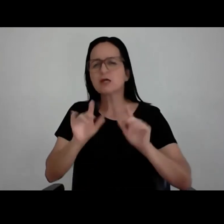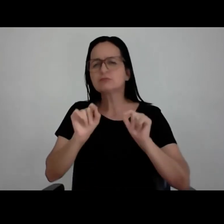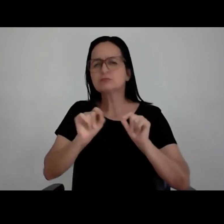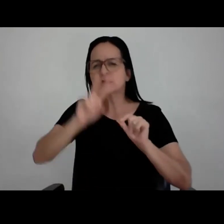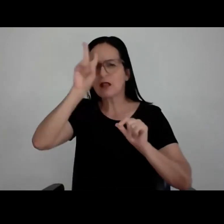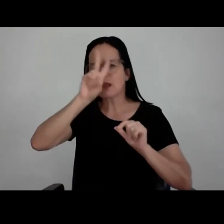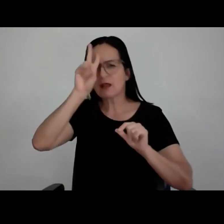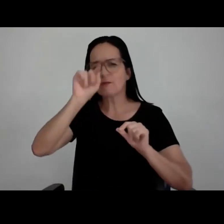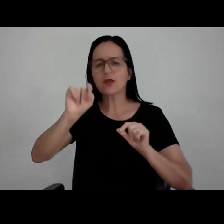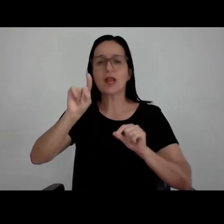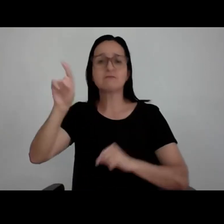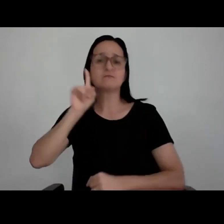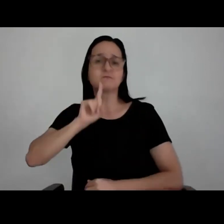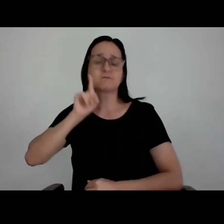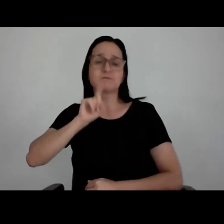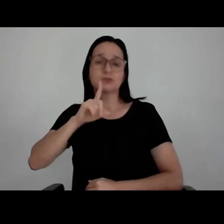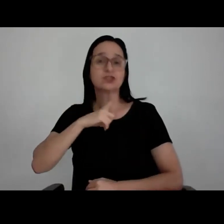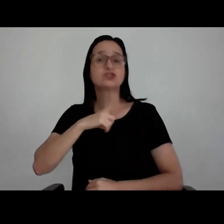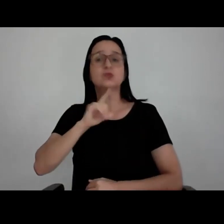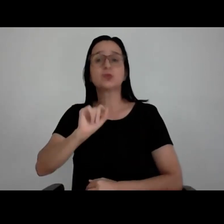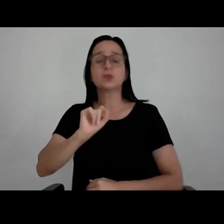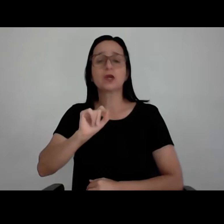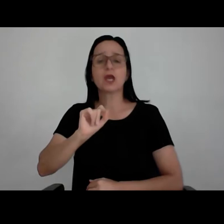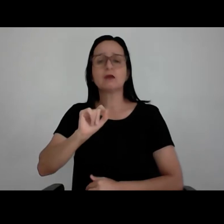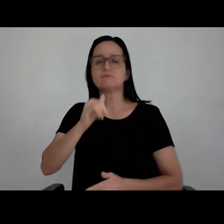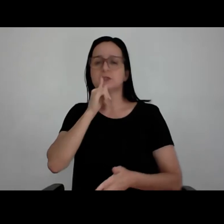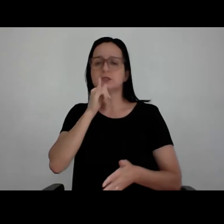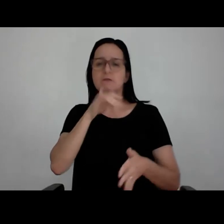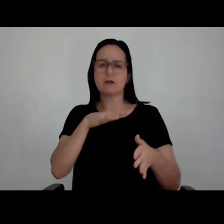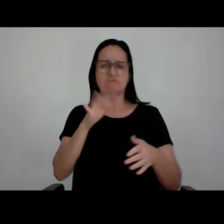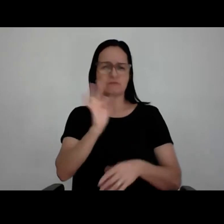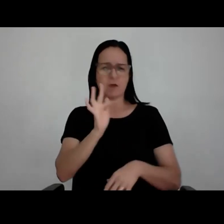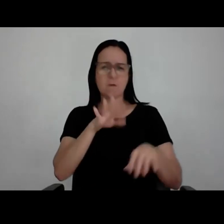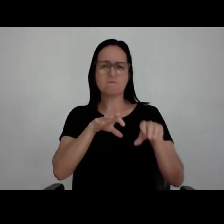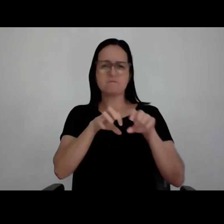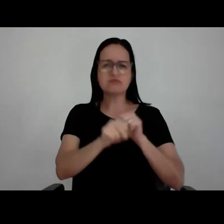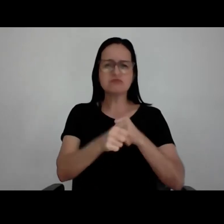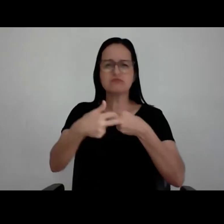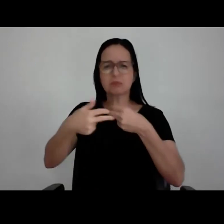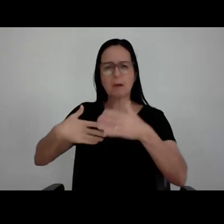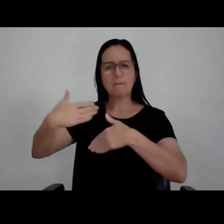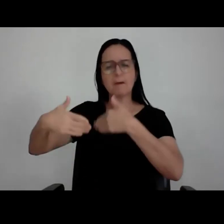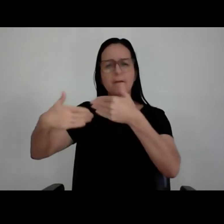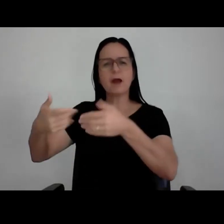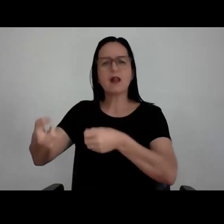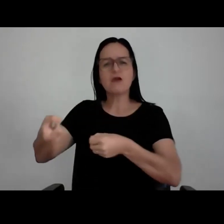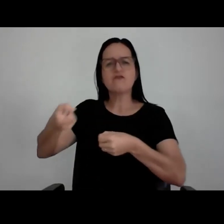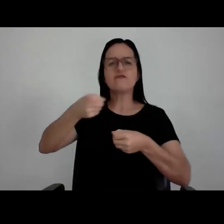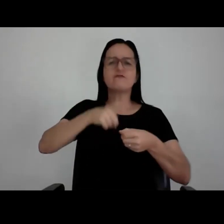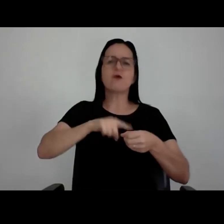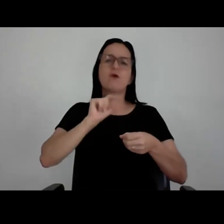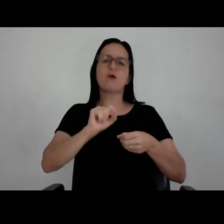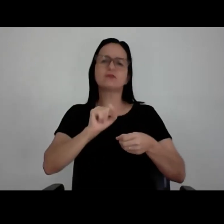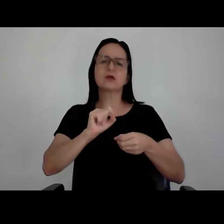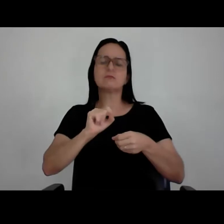americano faz. O americano tem uma tendência muito grande, depois que ele sai da universidade, ganha a vida dele, ele sempre retorna um pouco para a instituição para